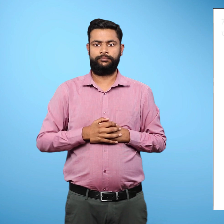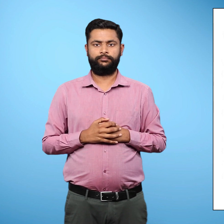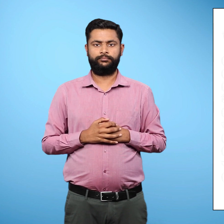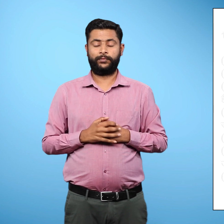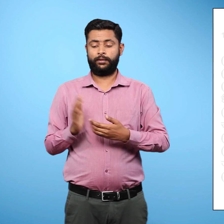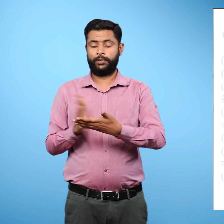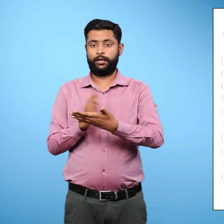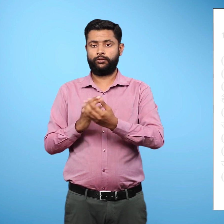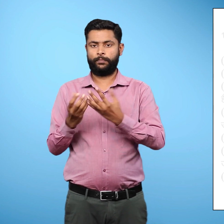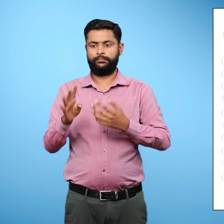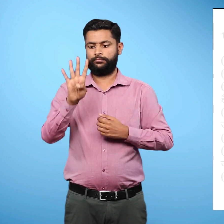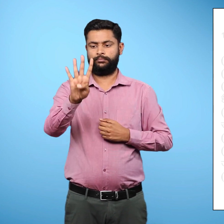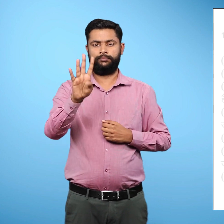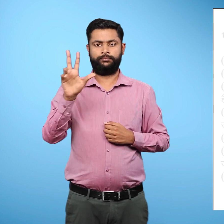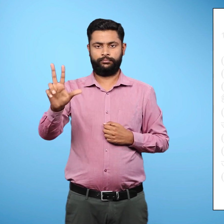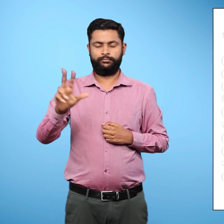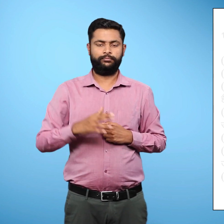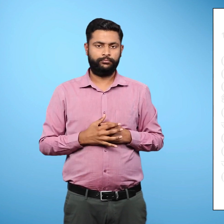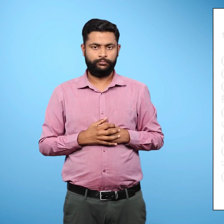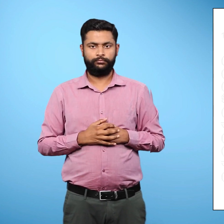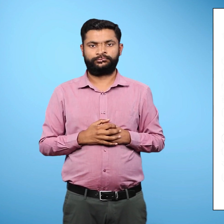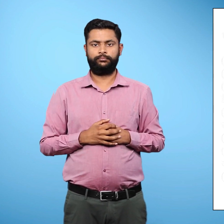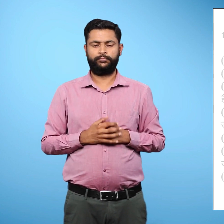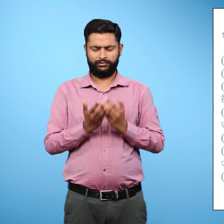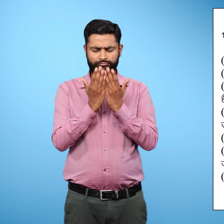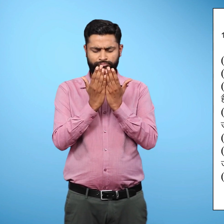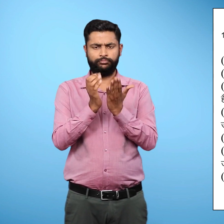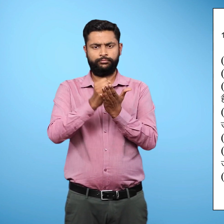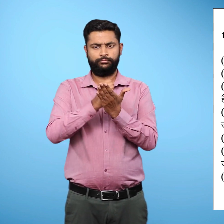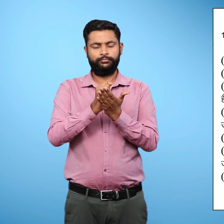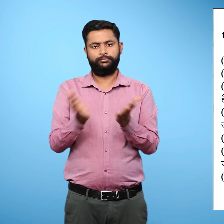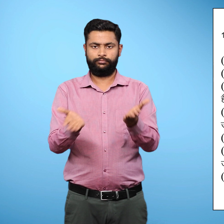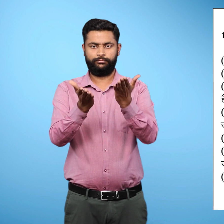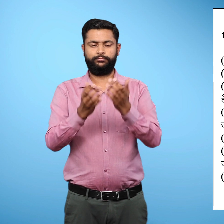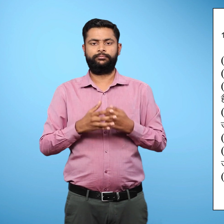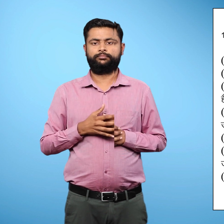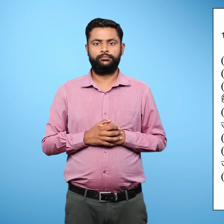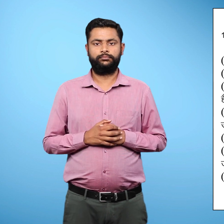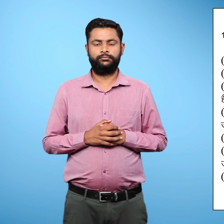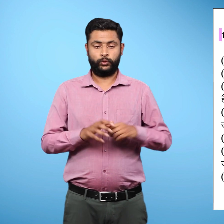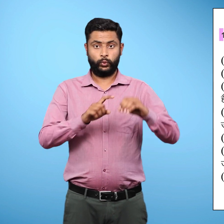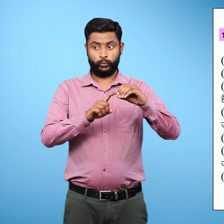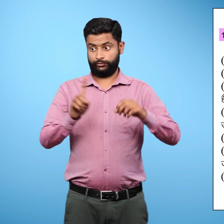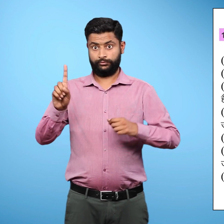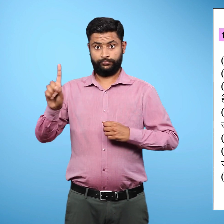प्रिश्ठ संख्या अड़तालीस अभ्यास प्रश्ण एक